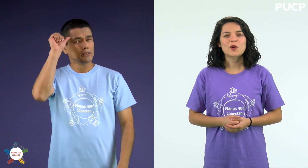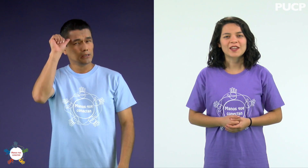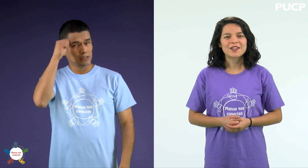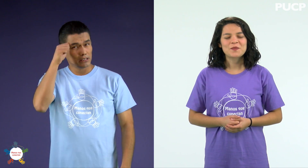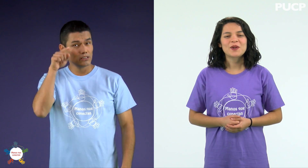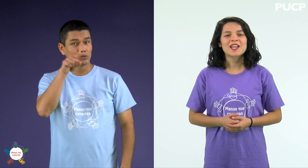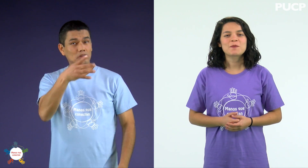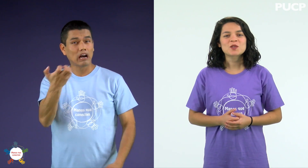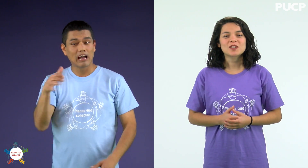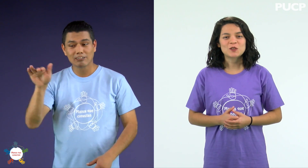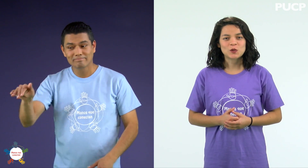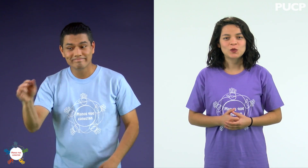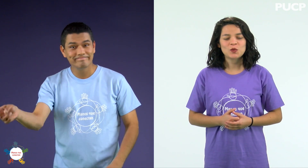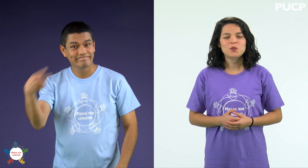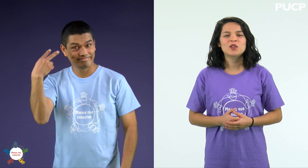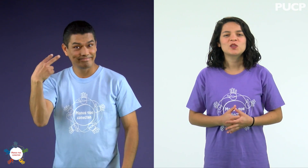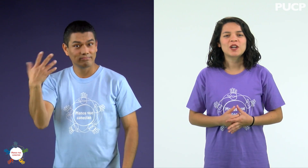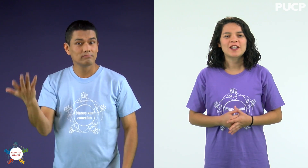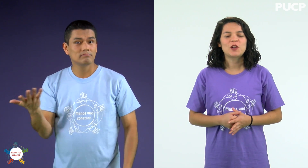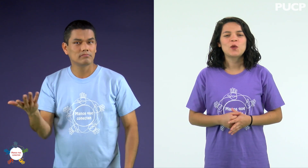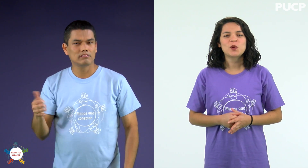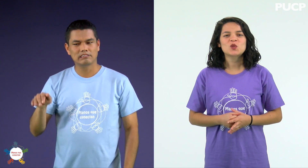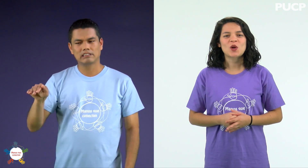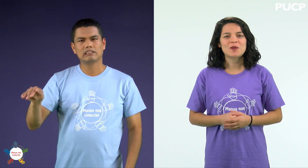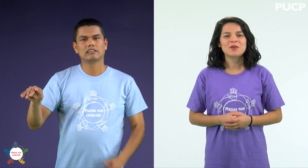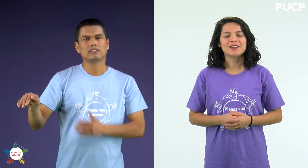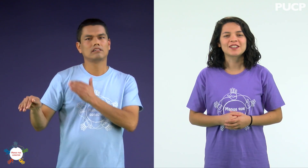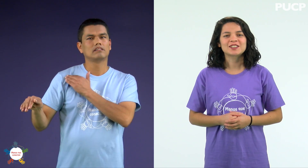Recuerda, para llamar su atención, puedes tocarle el hombro suavemente.